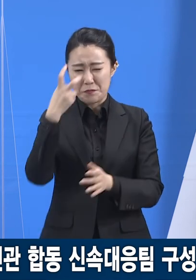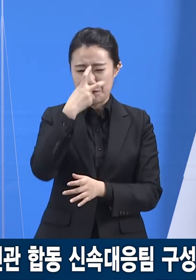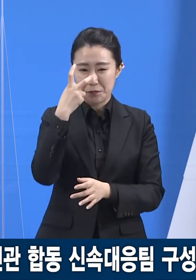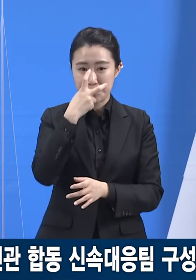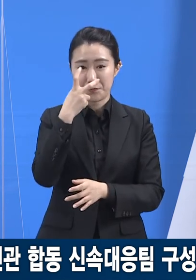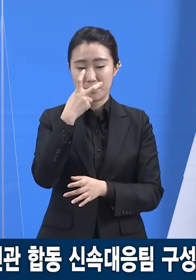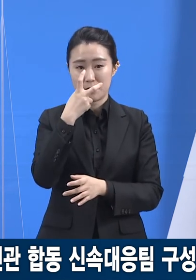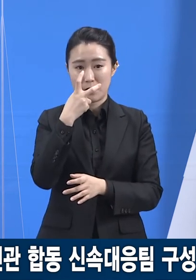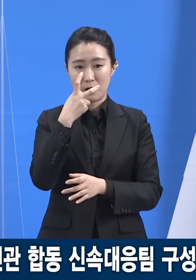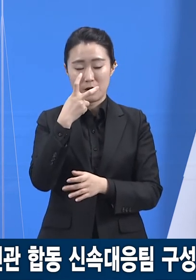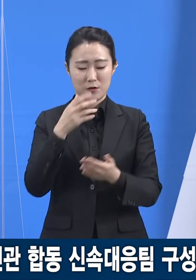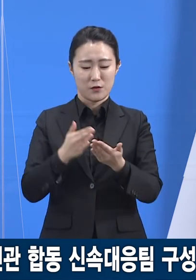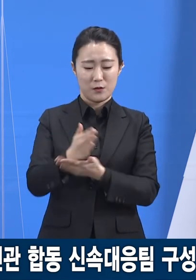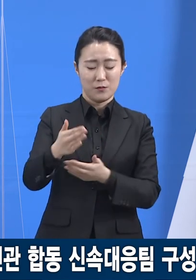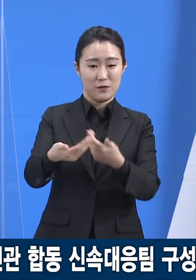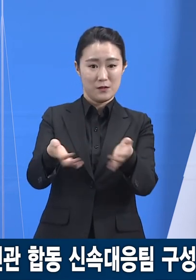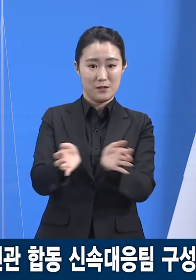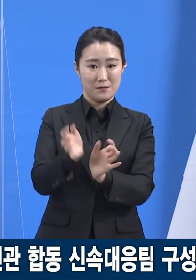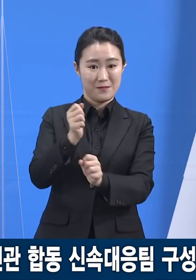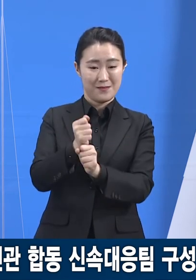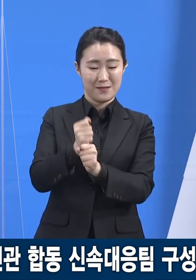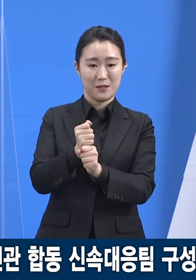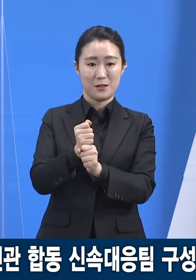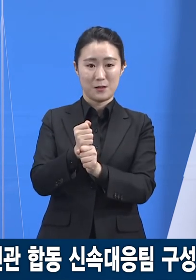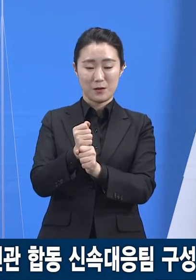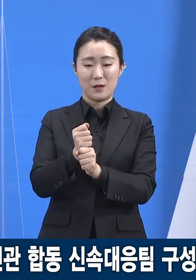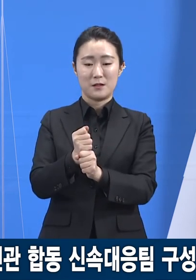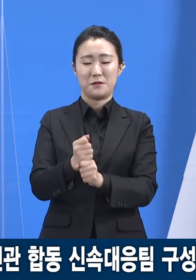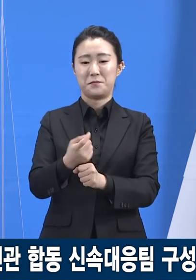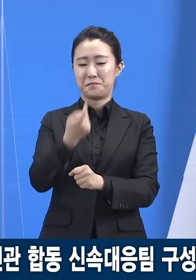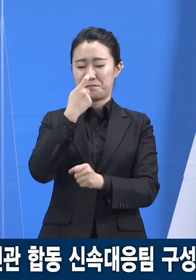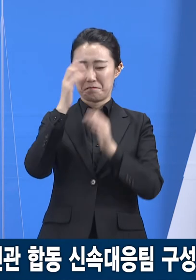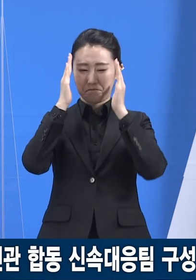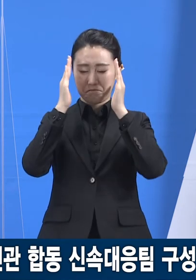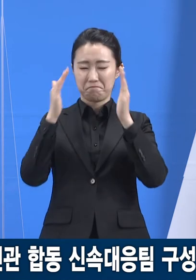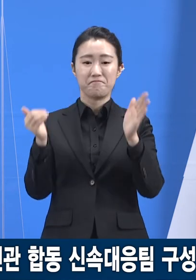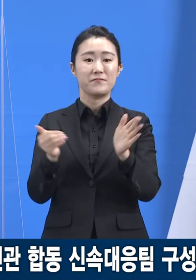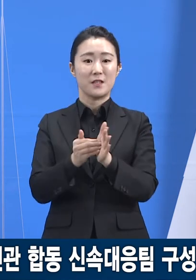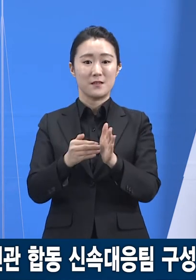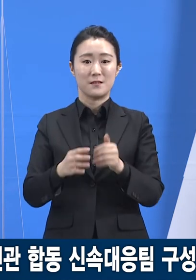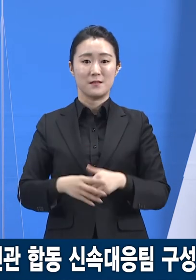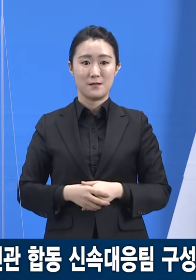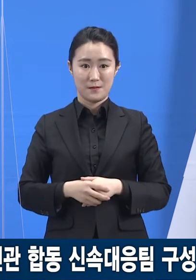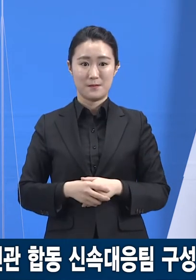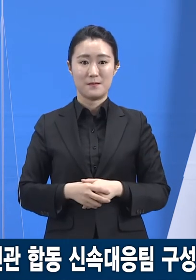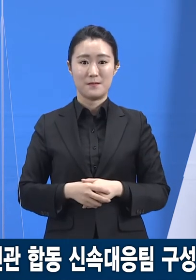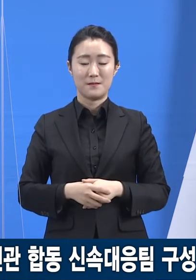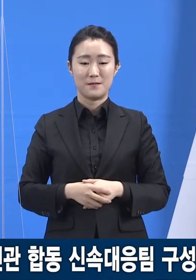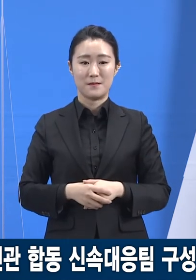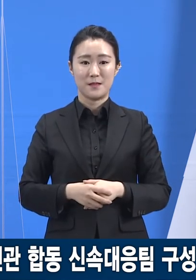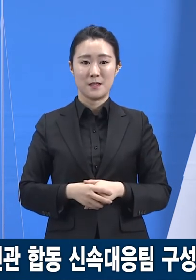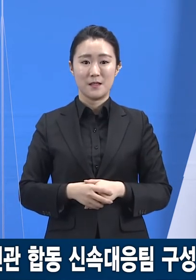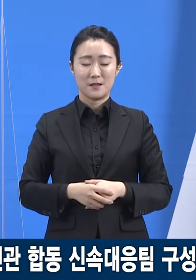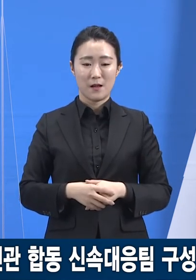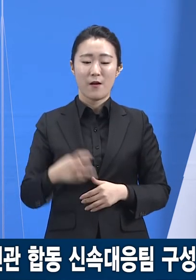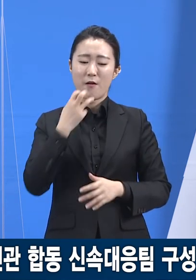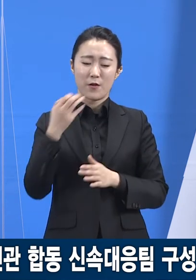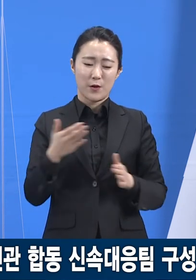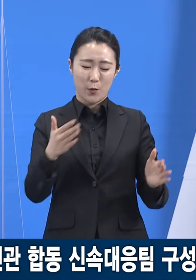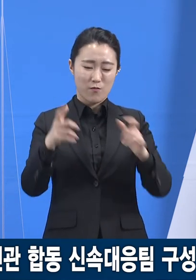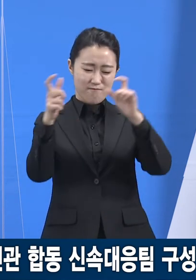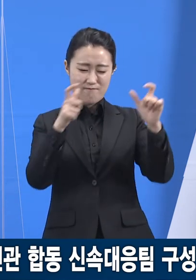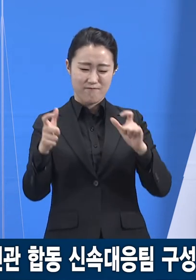실시하였습니다. 이러한 조직체계를 통해 도내 31개 시군 현장을 신속하고 적극적으로